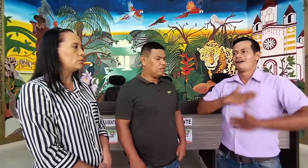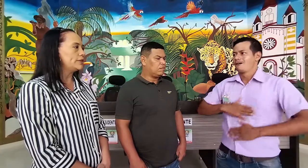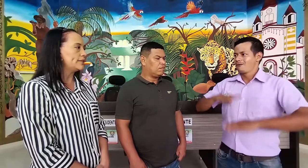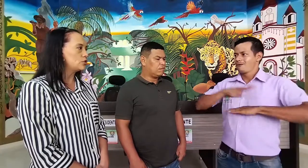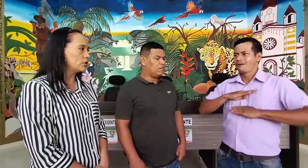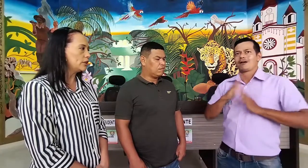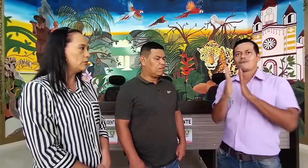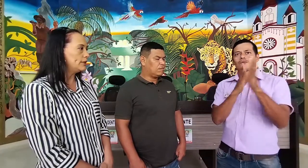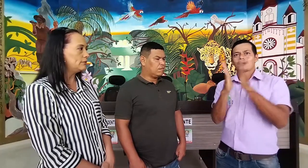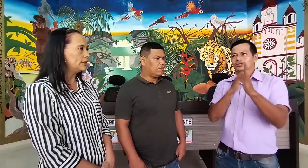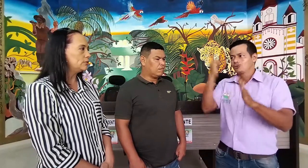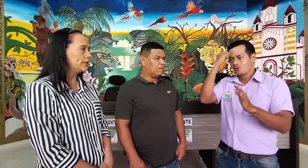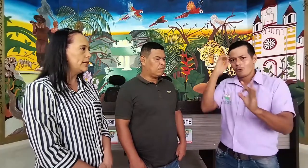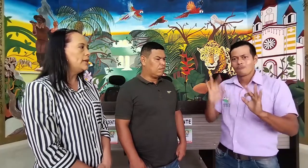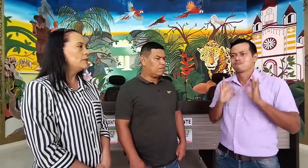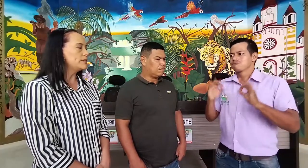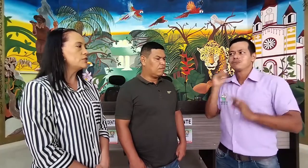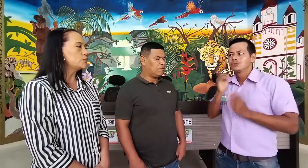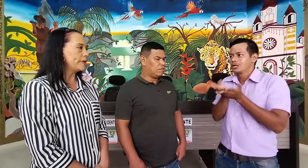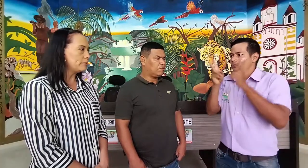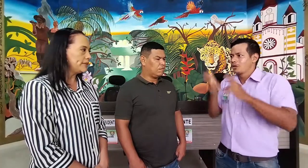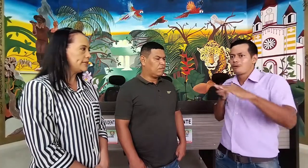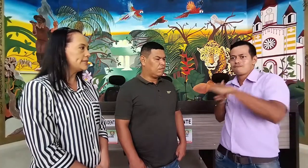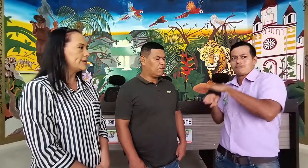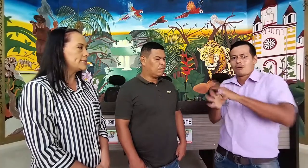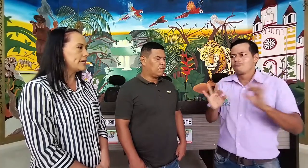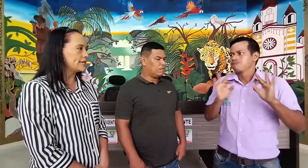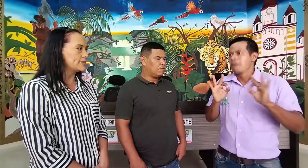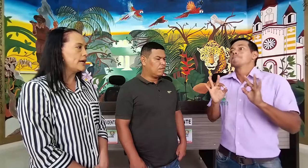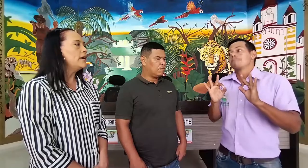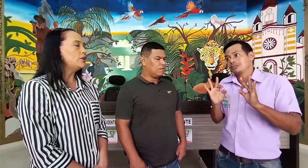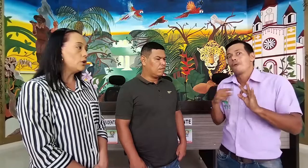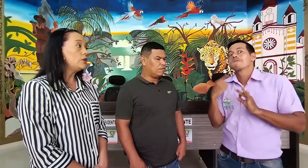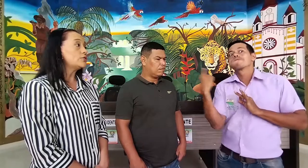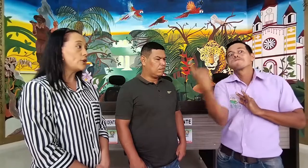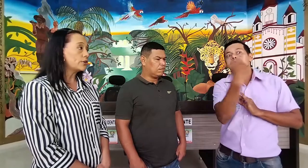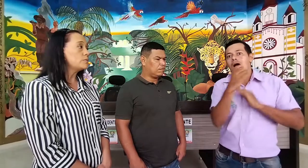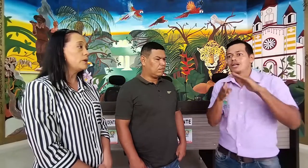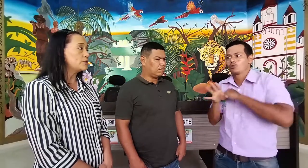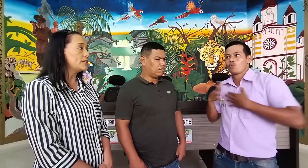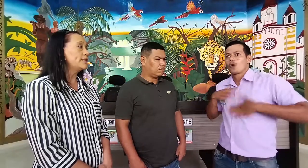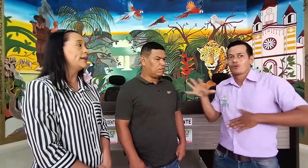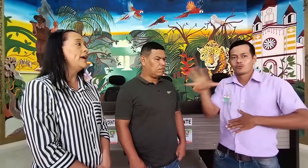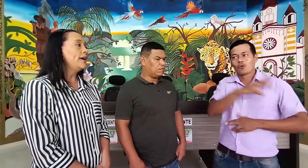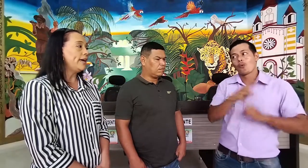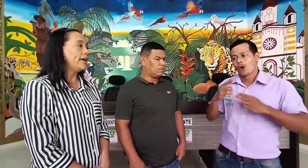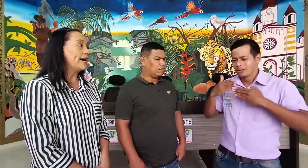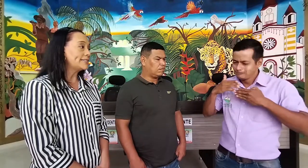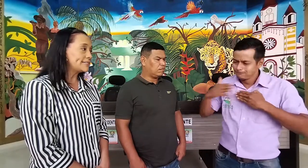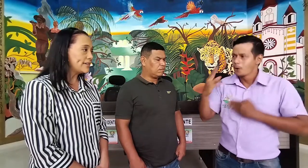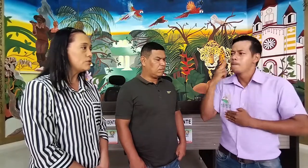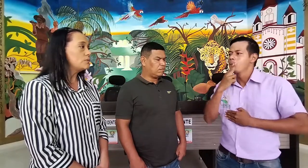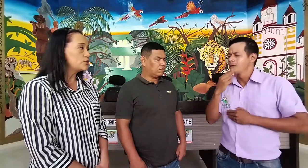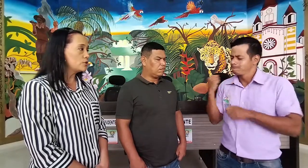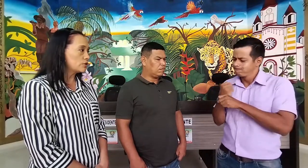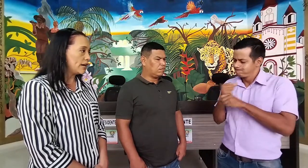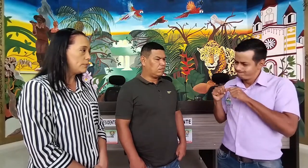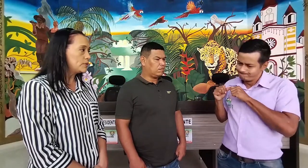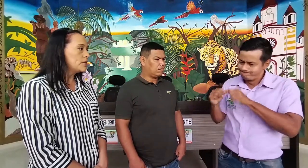comunidad sorda como lengua natural, pues nos permite hacer exigencia y hoy los sordos podemos tener acceso a muchos campos